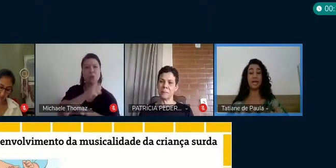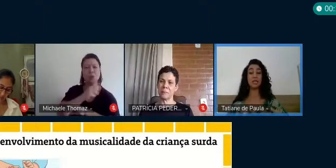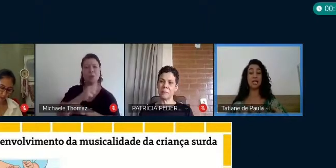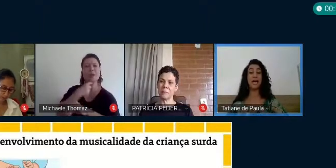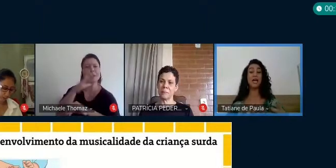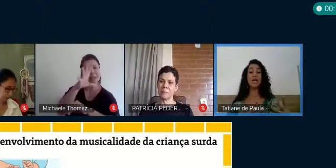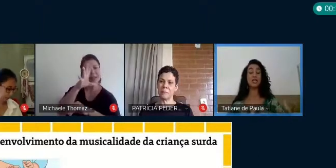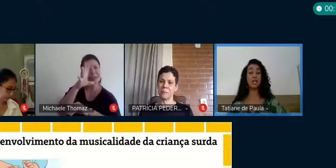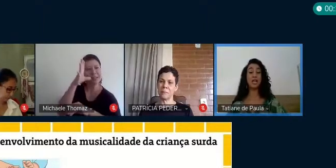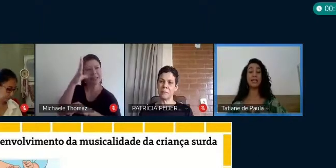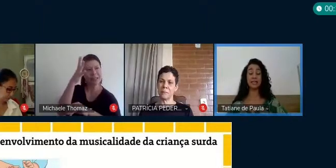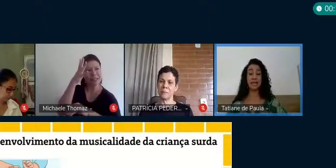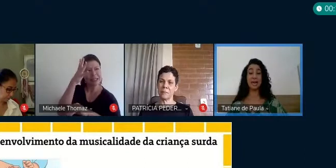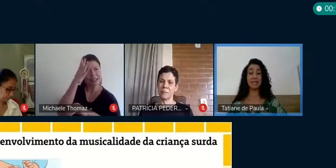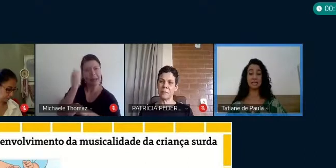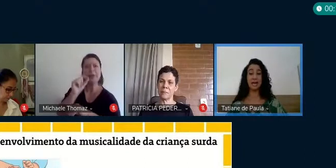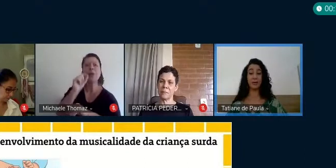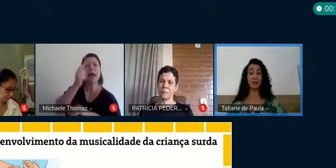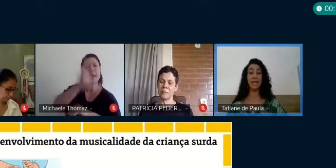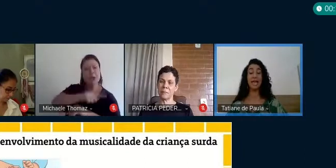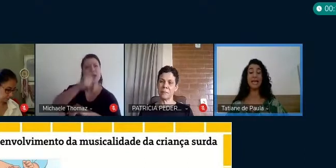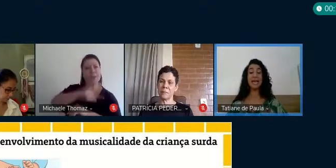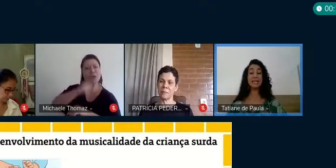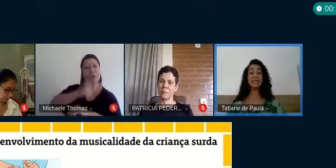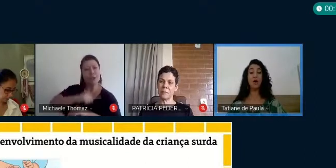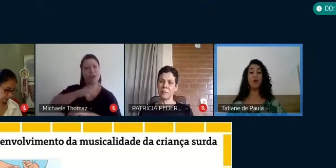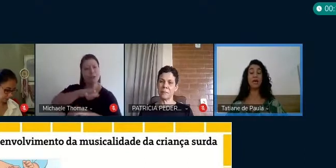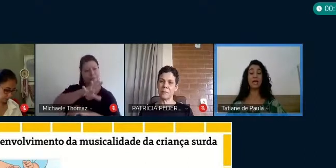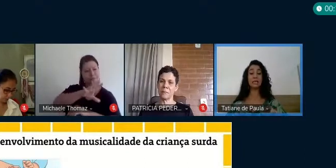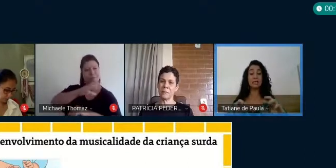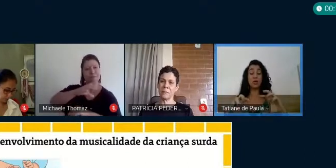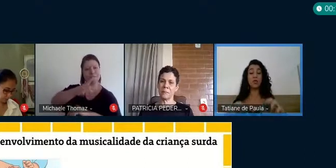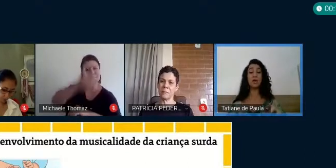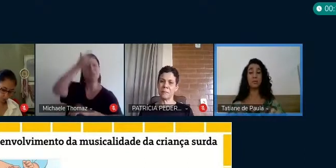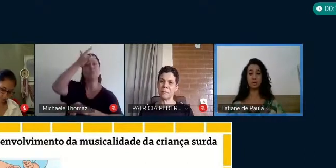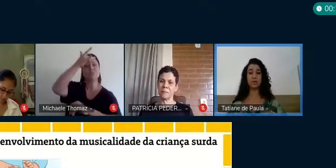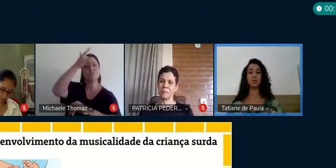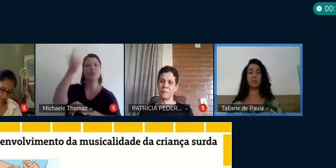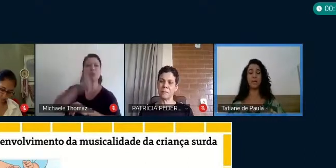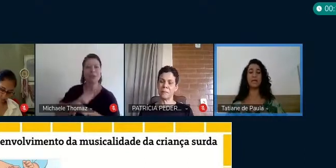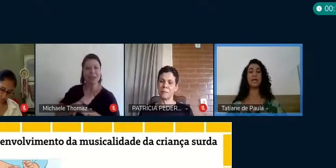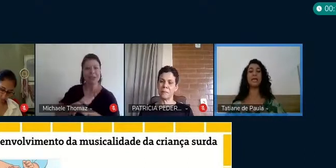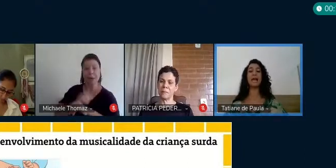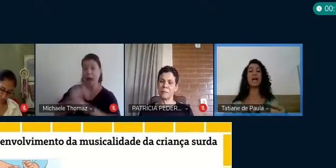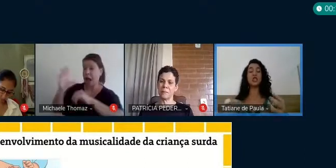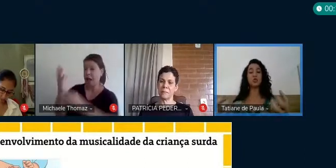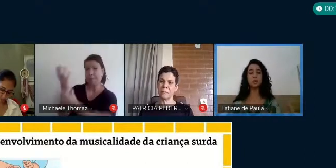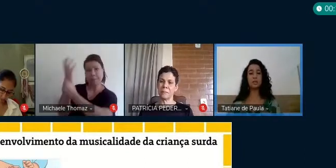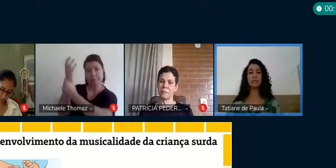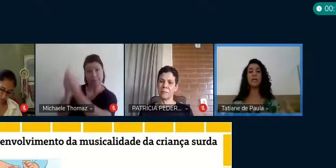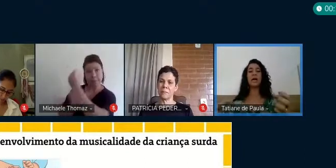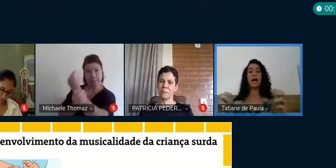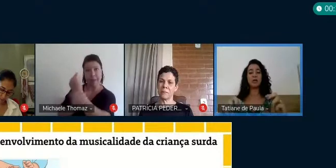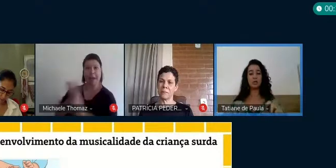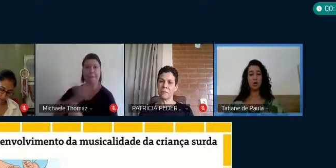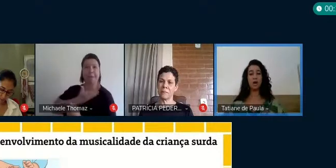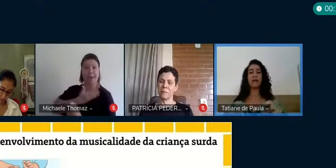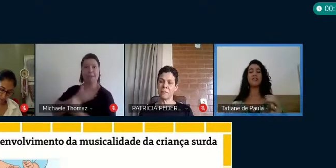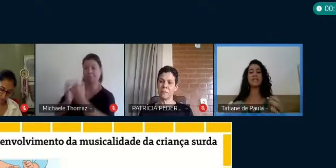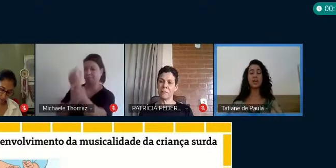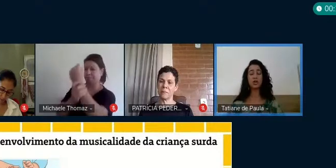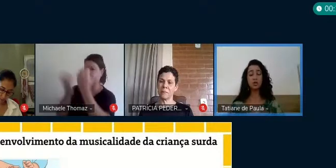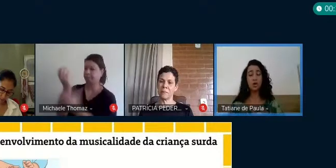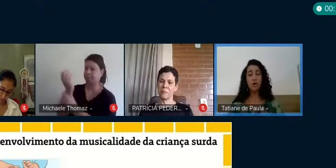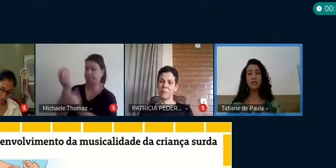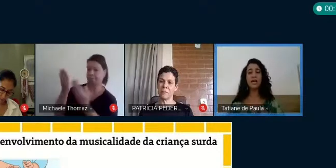um processo que ela já tinha internalizado. E nessa hora, ela segura a mão da sua amiga e ela ajuda a sua